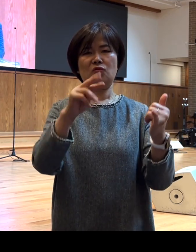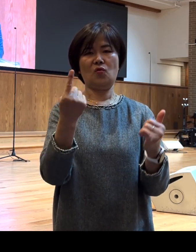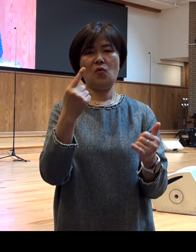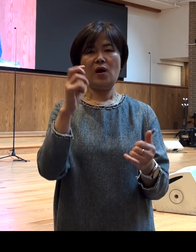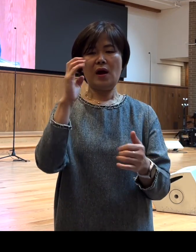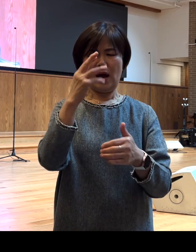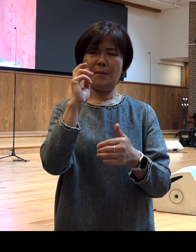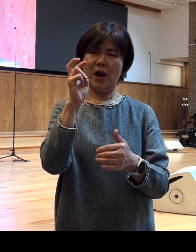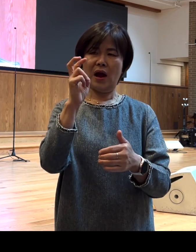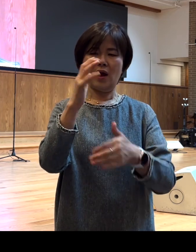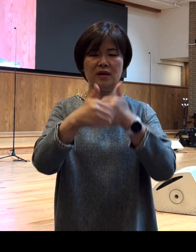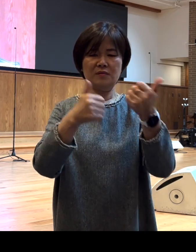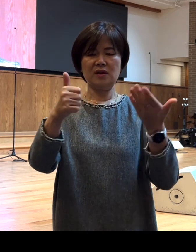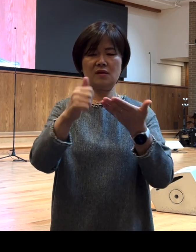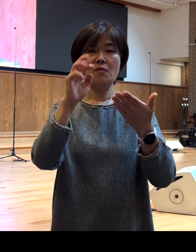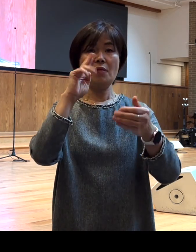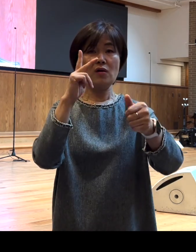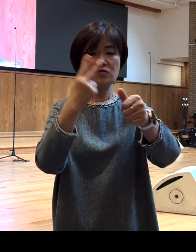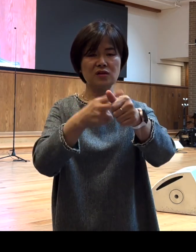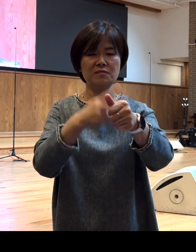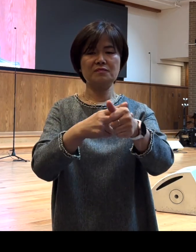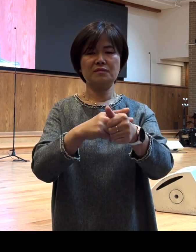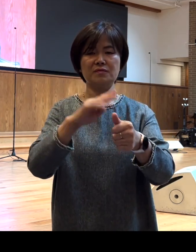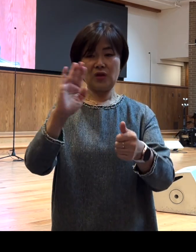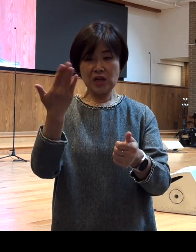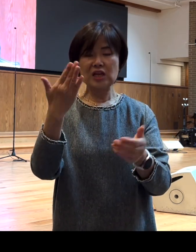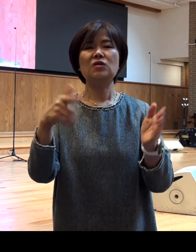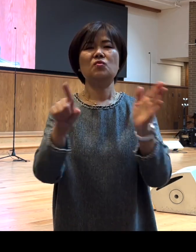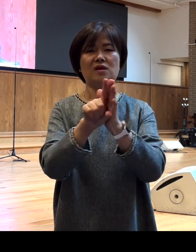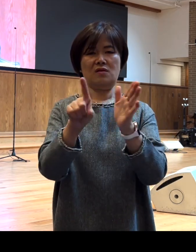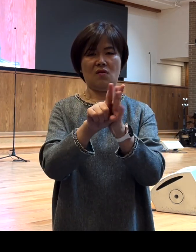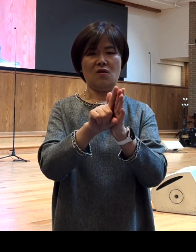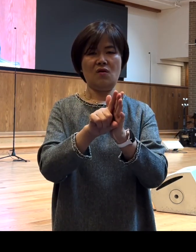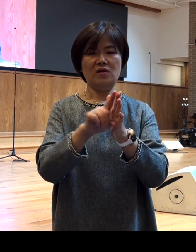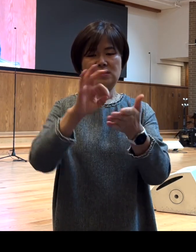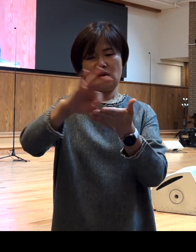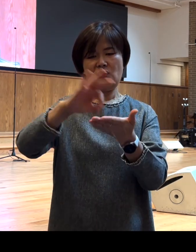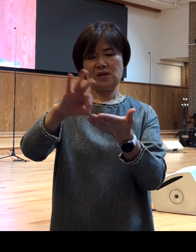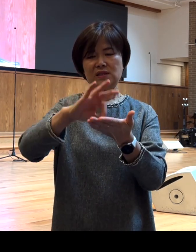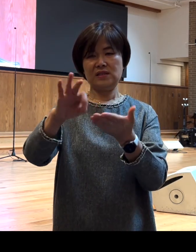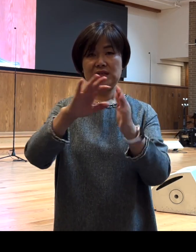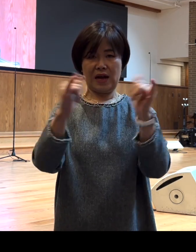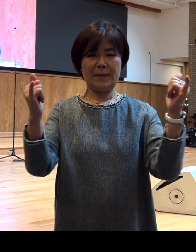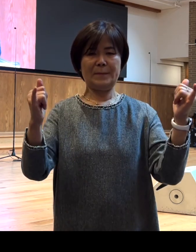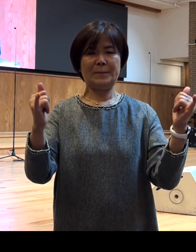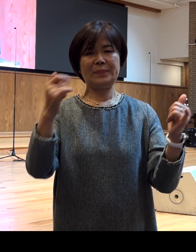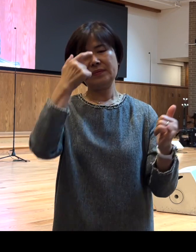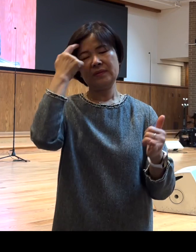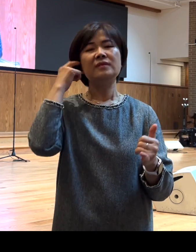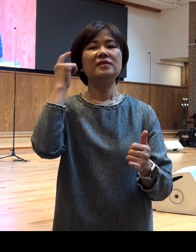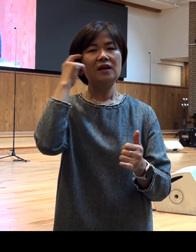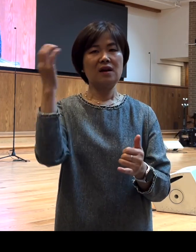하나님께서 바울을 바울되게 하시기 위해서 사용하신 인물들이 아닌가 그런 생각을 해보게 됩니다